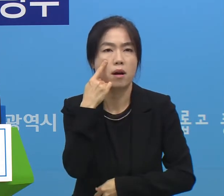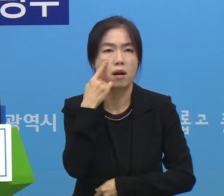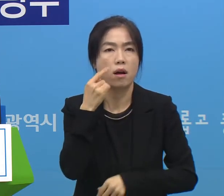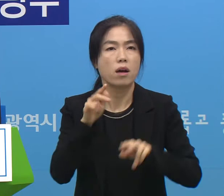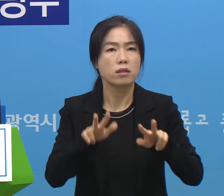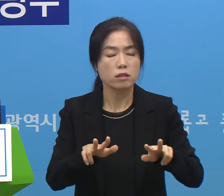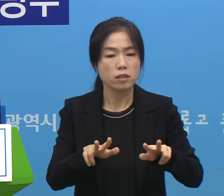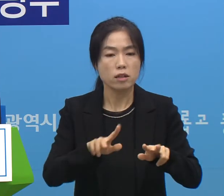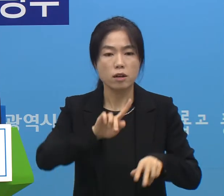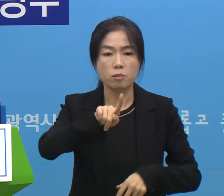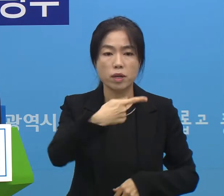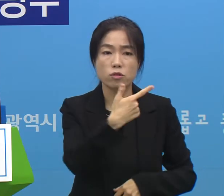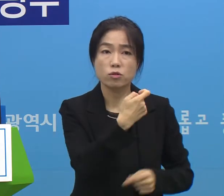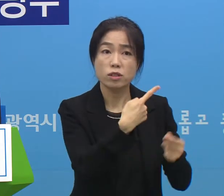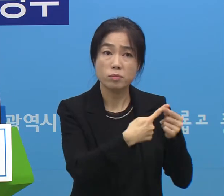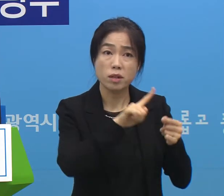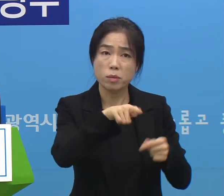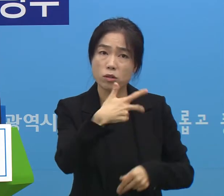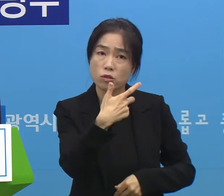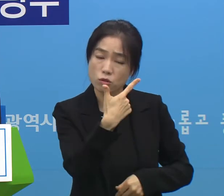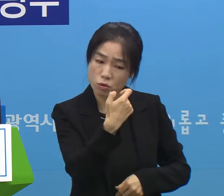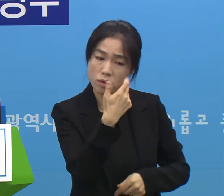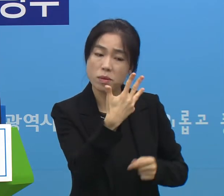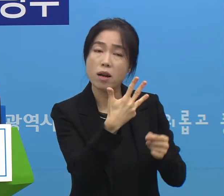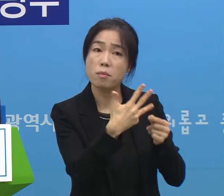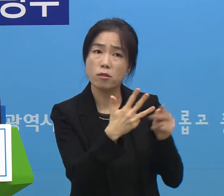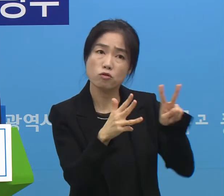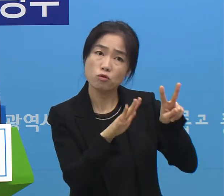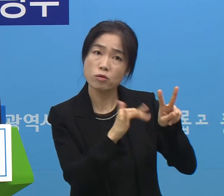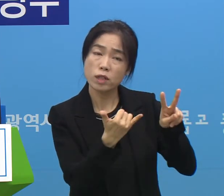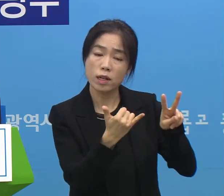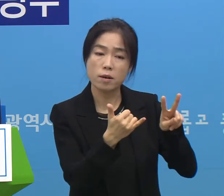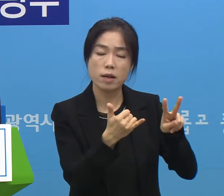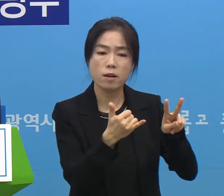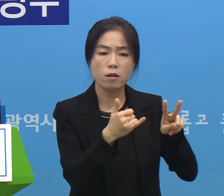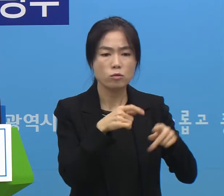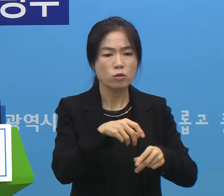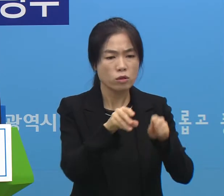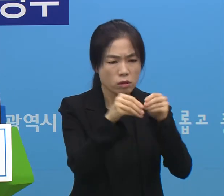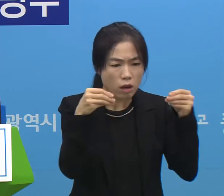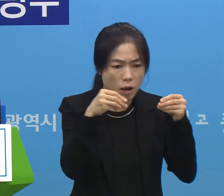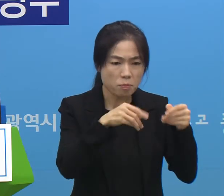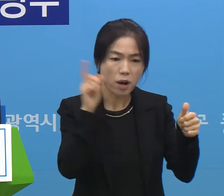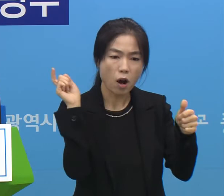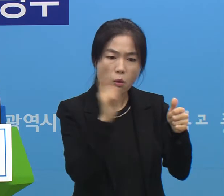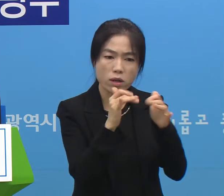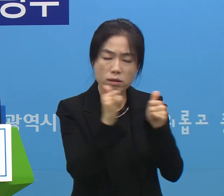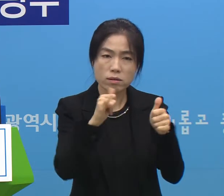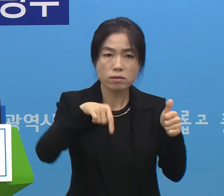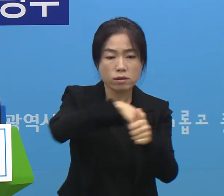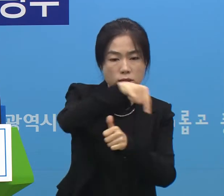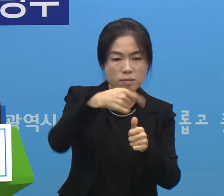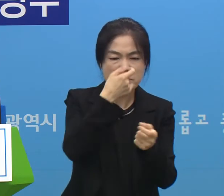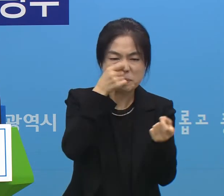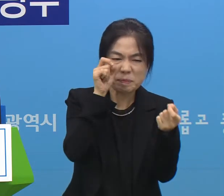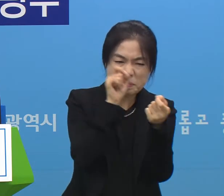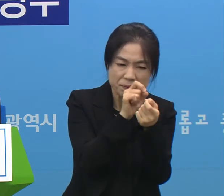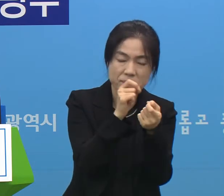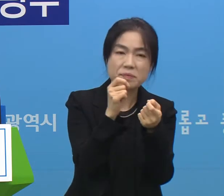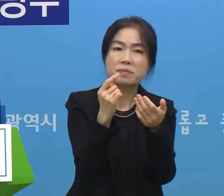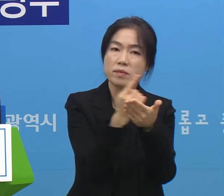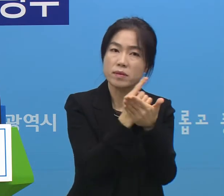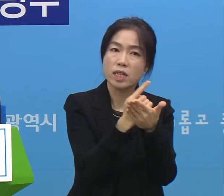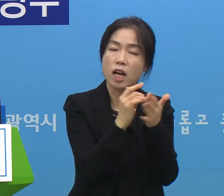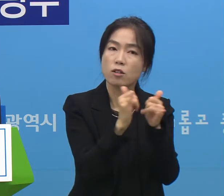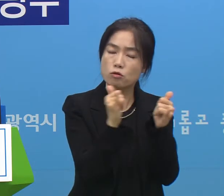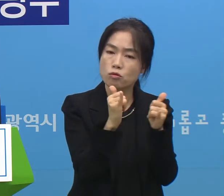지금 161, 168 같은 경우도 지금 실제로 그 확진자 주변에 가장 밀접한 접촉자에서도